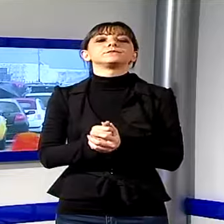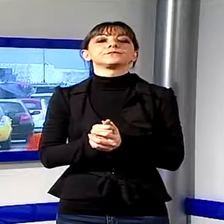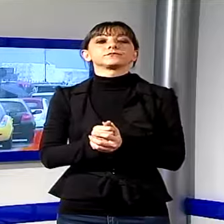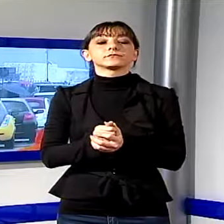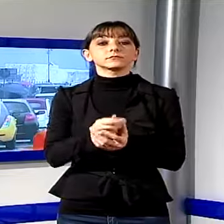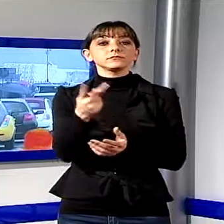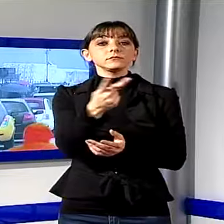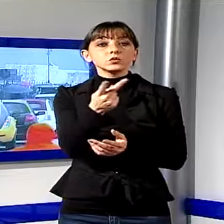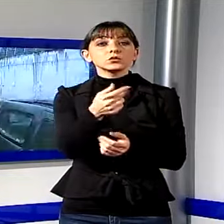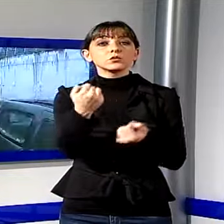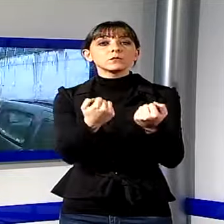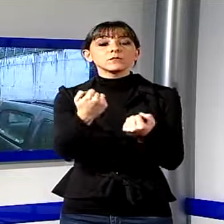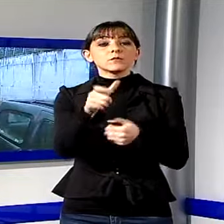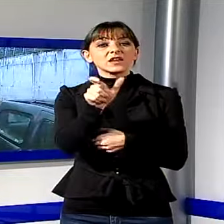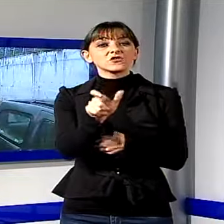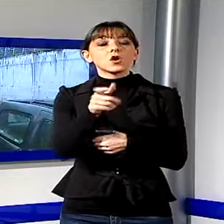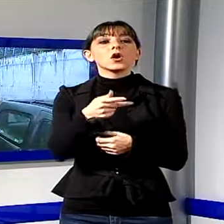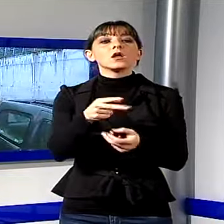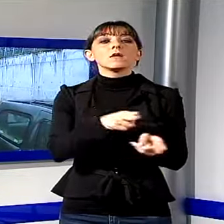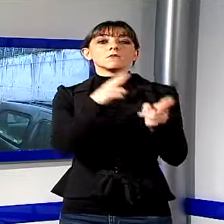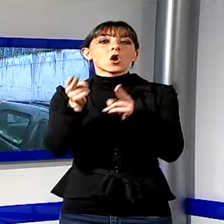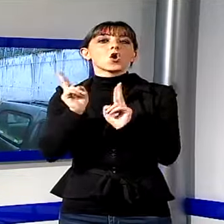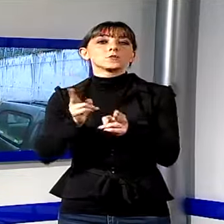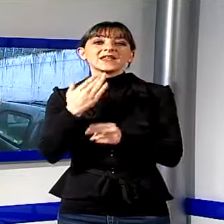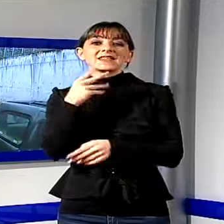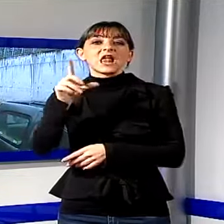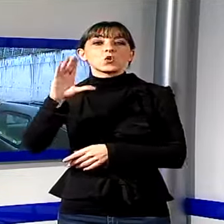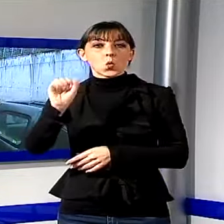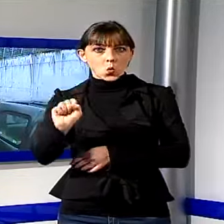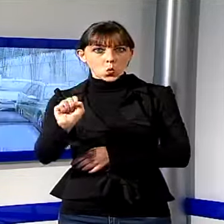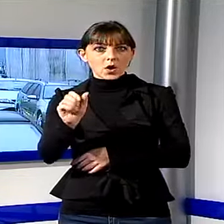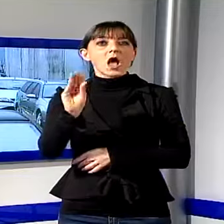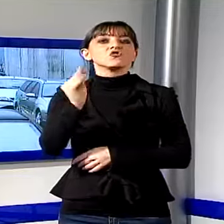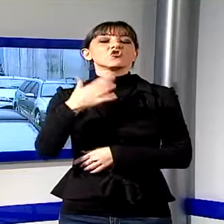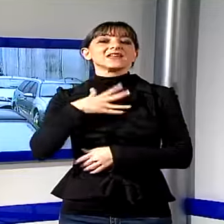conseguenze più gravi dello scontro è stato il 31enne le cui condizioni però non sarebbero preoccupanti.